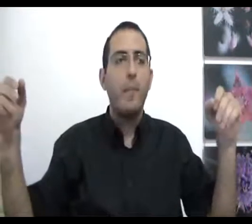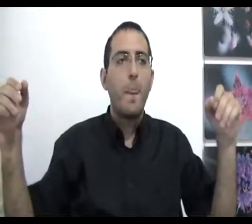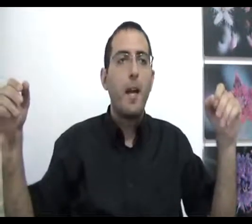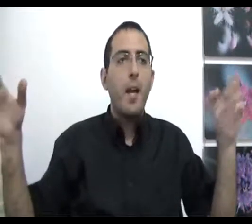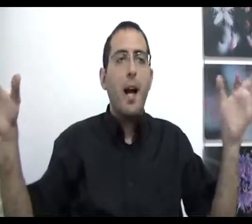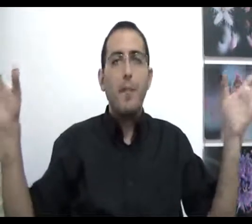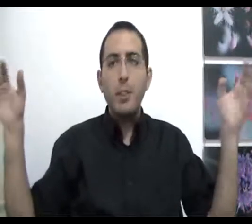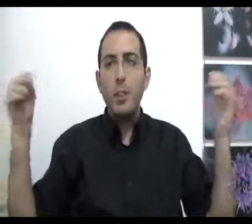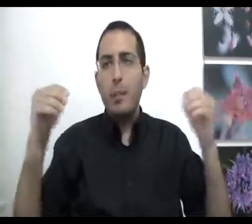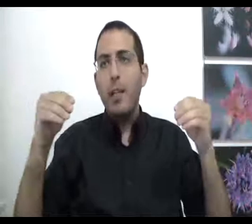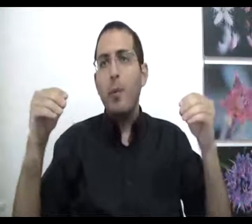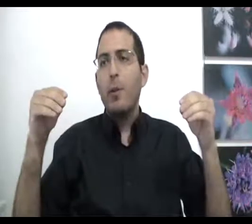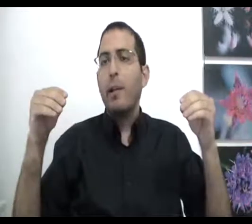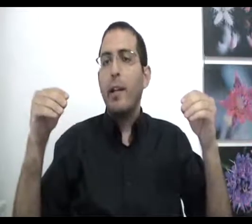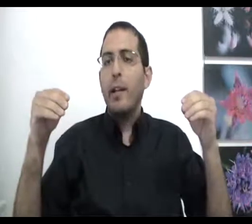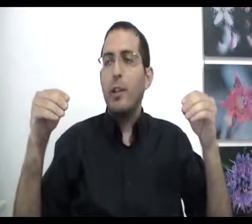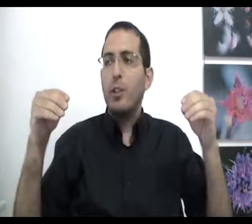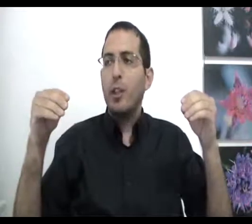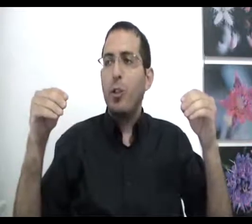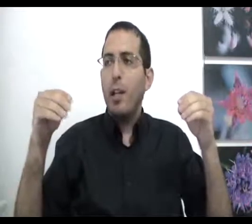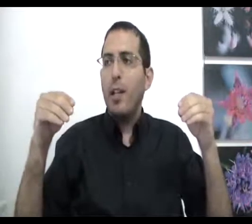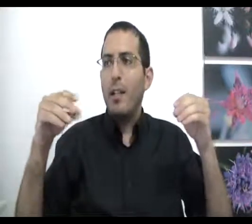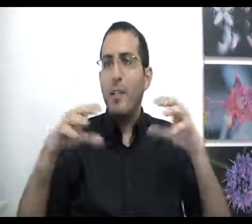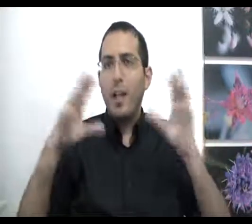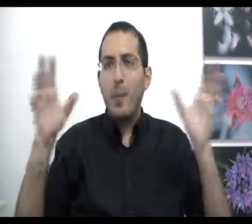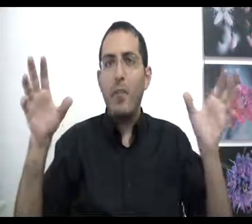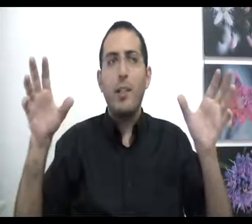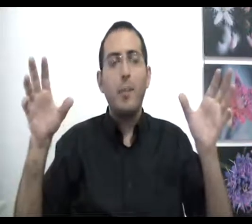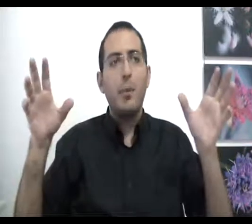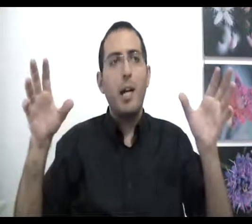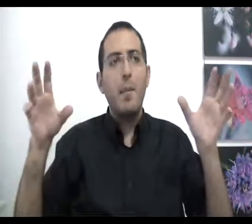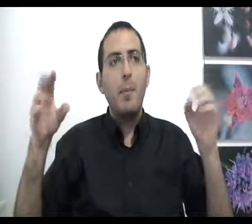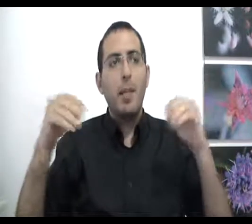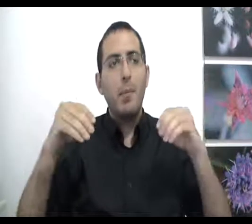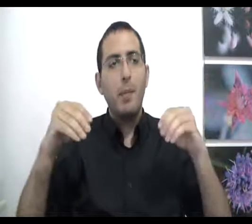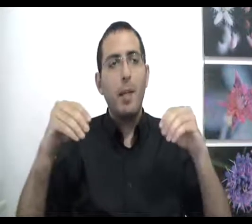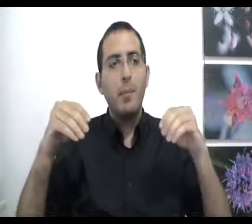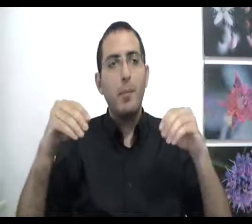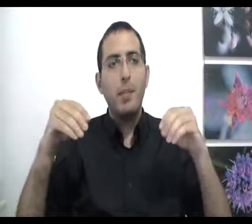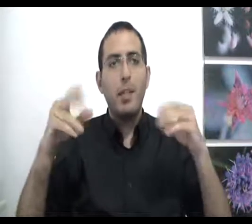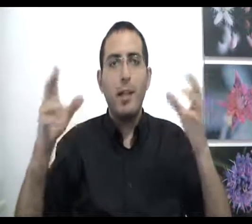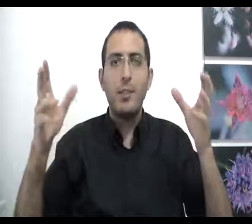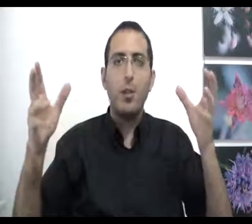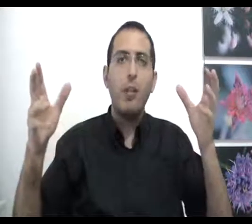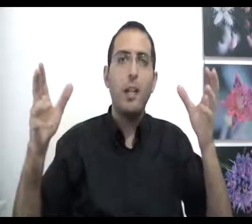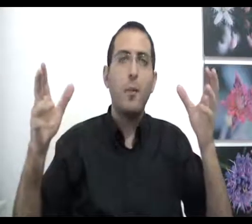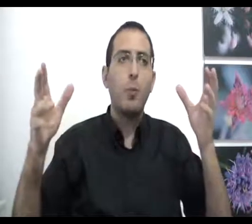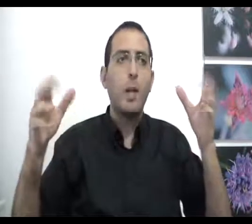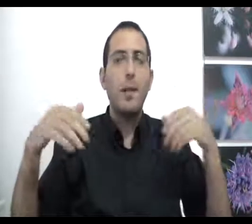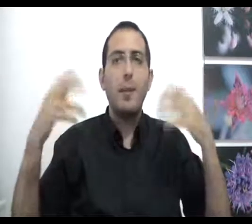אבל מי שיתבונה לעומק הוא יראה שכל הדברים הנפרדים בעולם הם מתחברים אחד עם השני כי הרצונות של האדם נדומה אם האדם